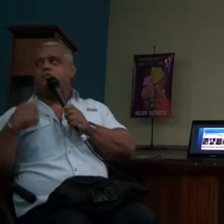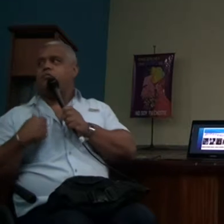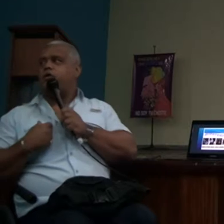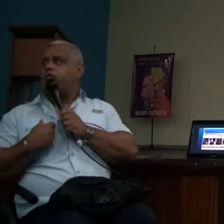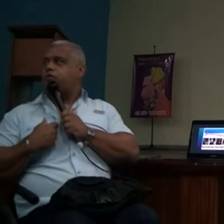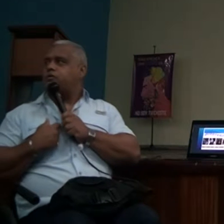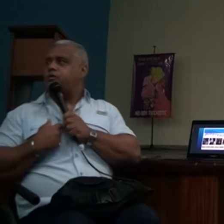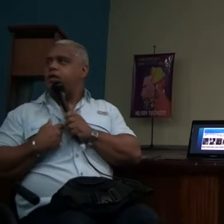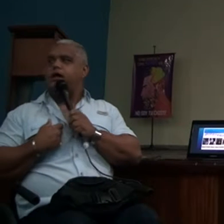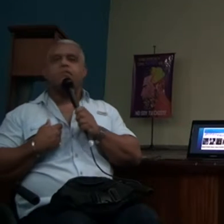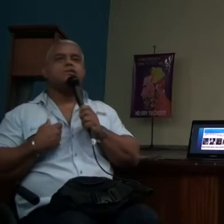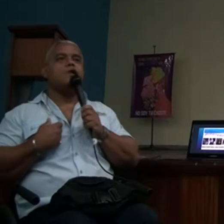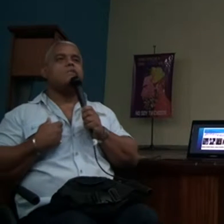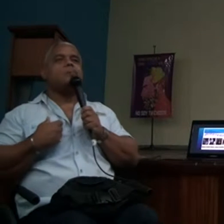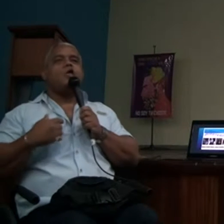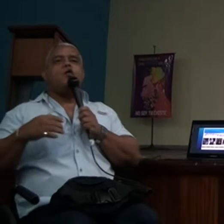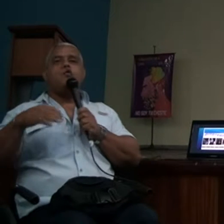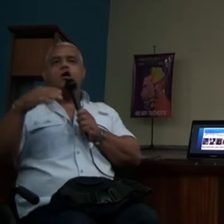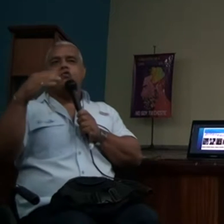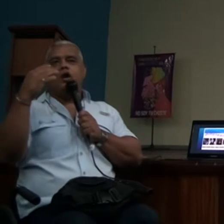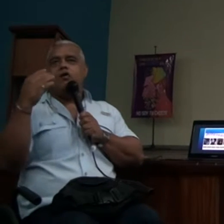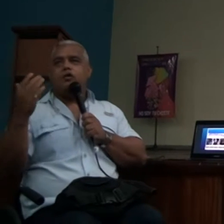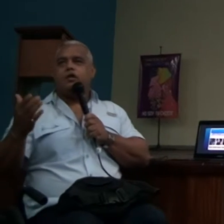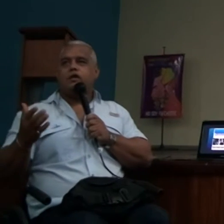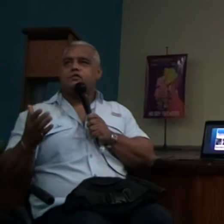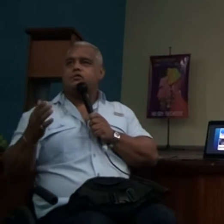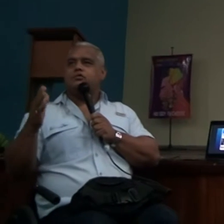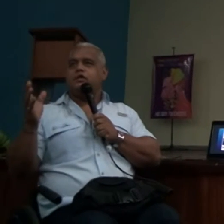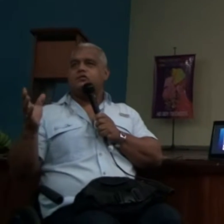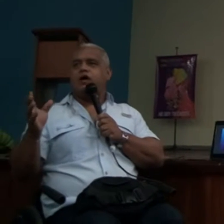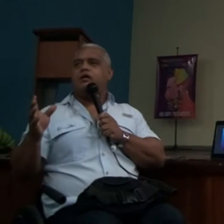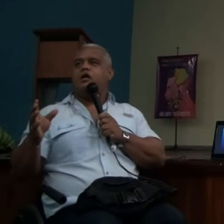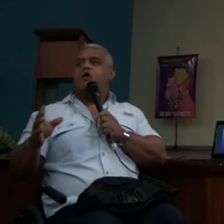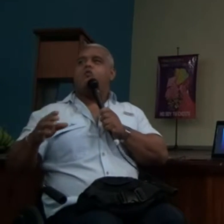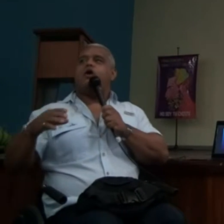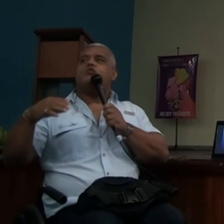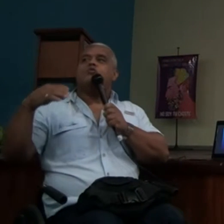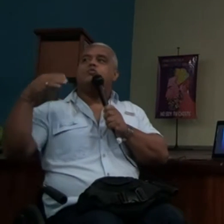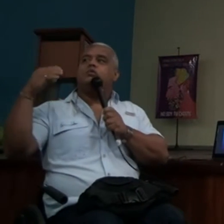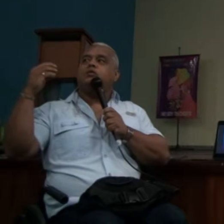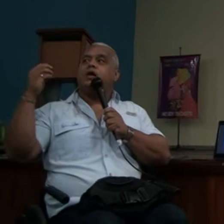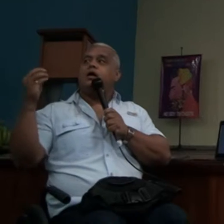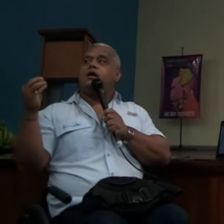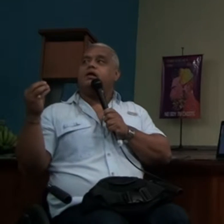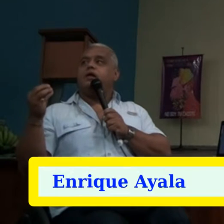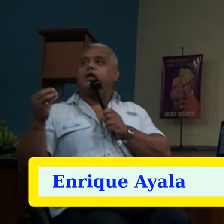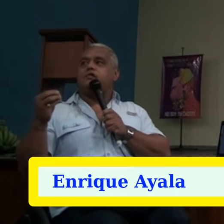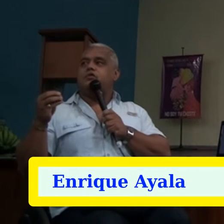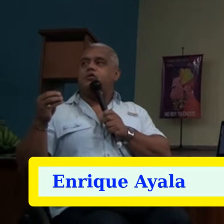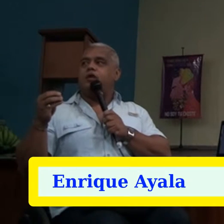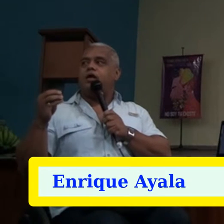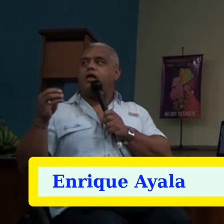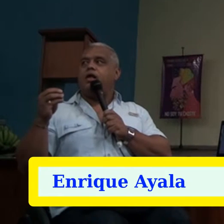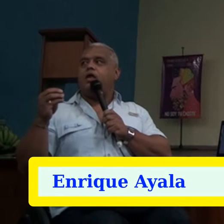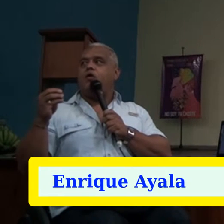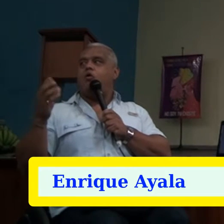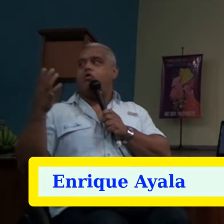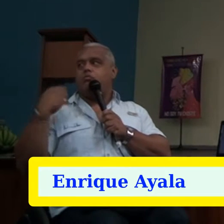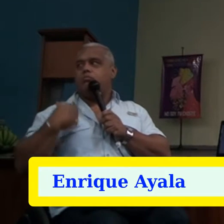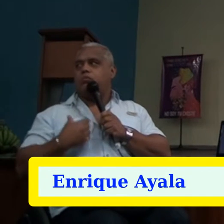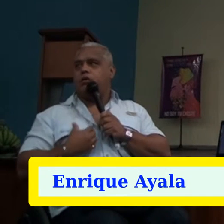tipo de condición de discapacidad, o alguna orientación sexual, o alguna inclinación